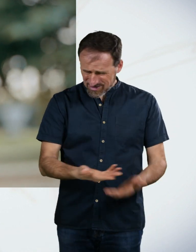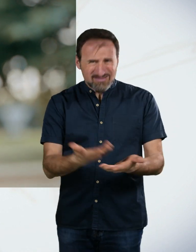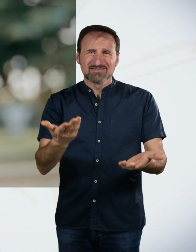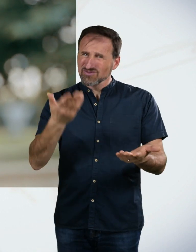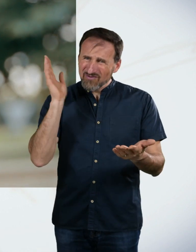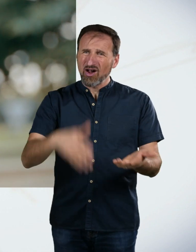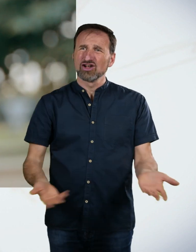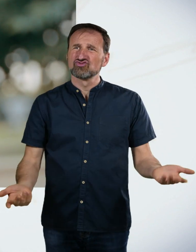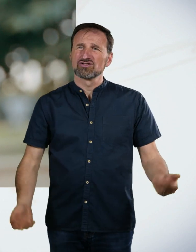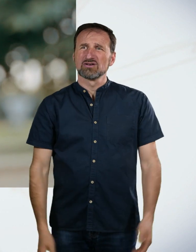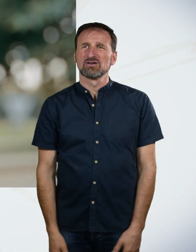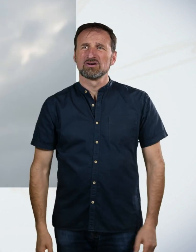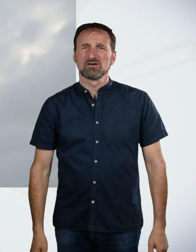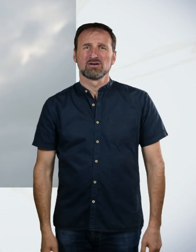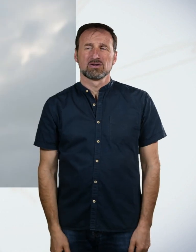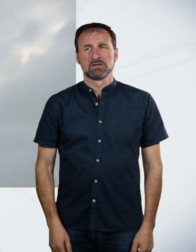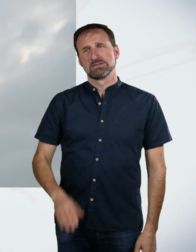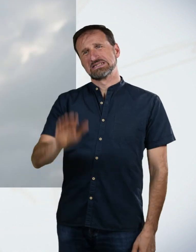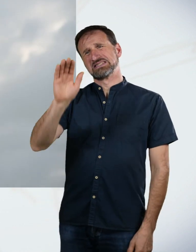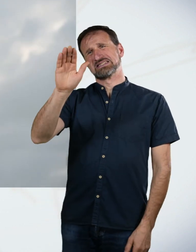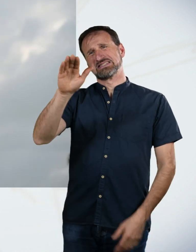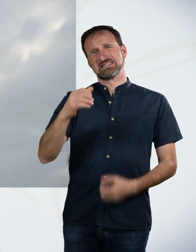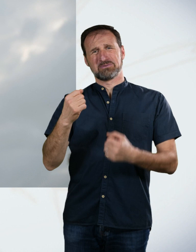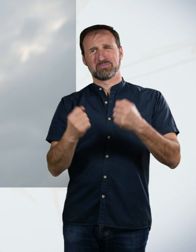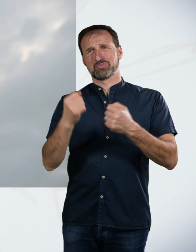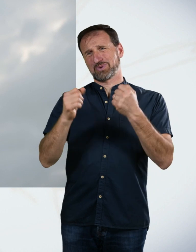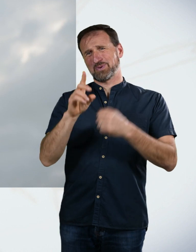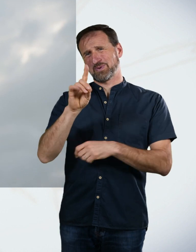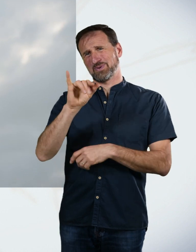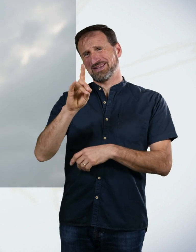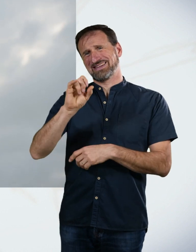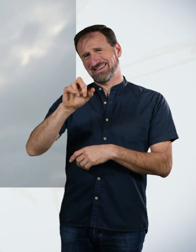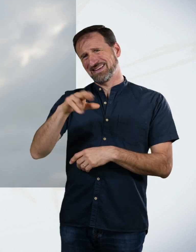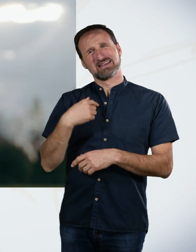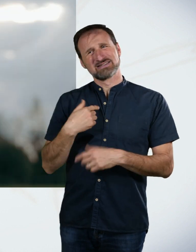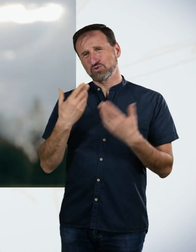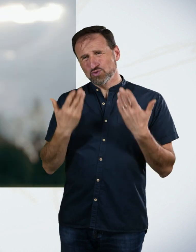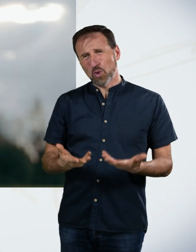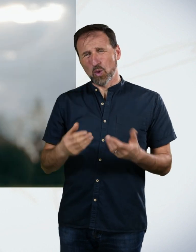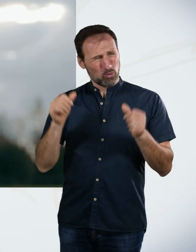Es tut mir leid an Didier, dass ich ein ganz schlimmer Fluggast war. Ich glaube, es ist unheimlich schön, mit ihm zu fliegen.